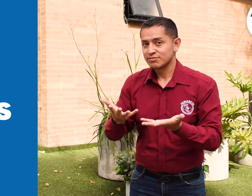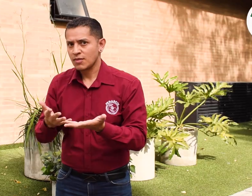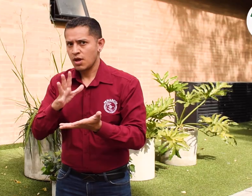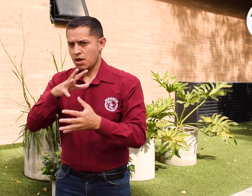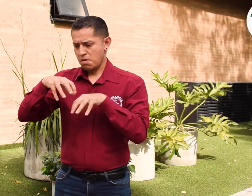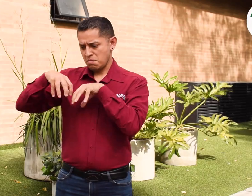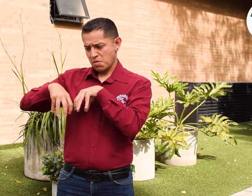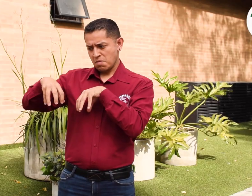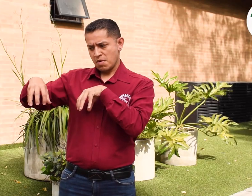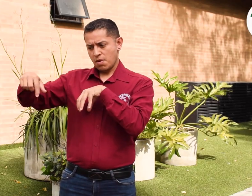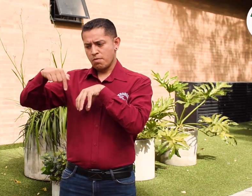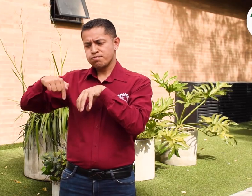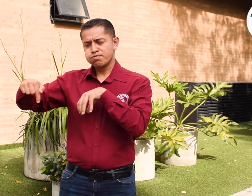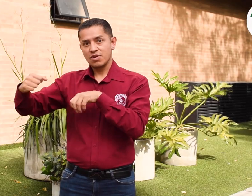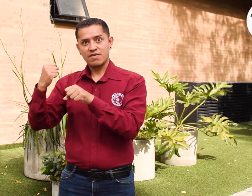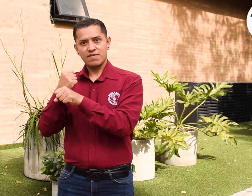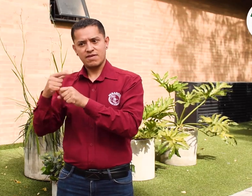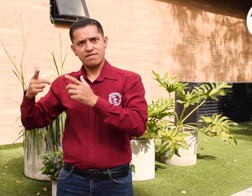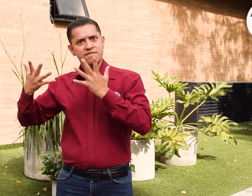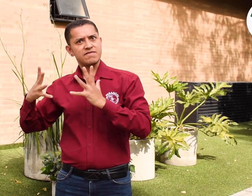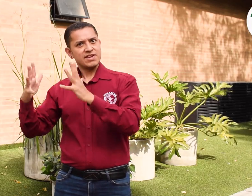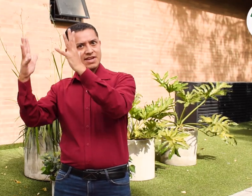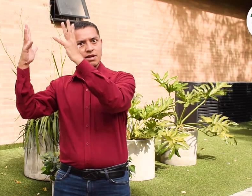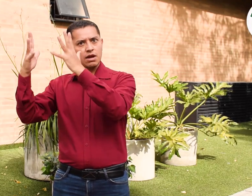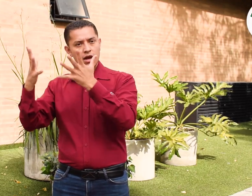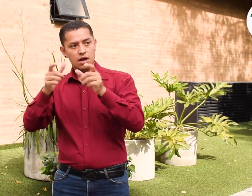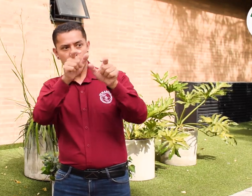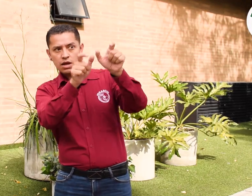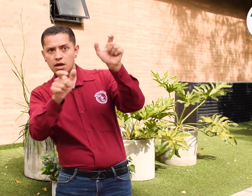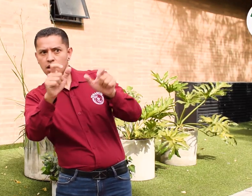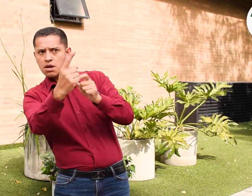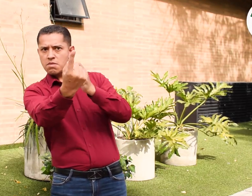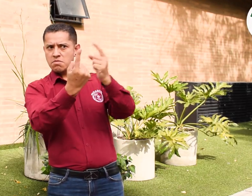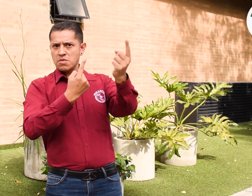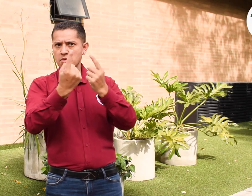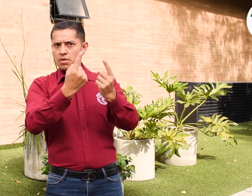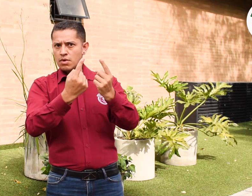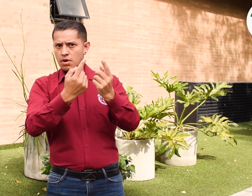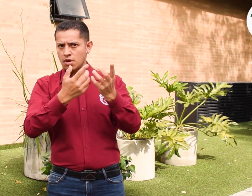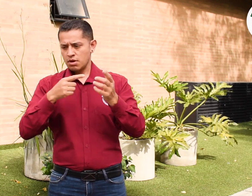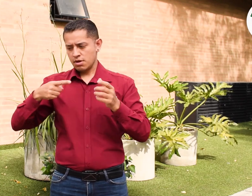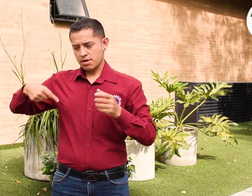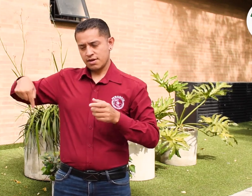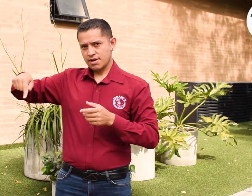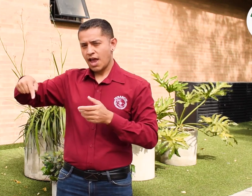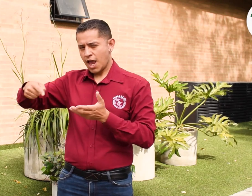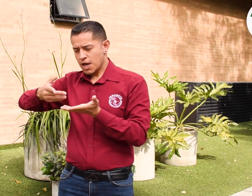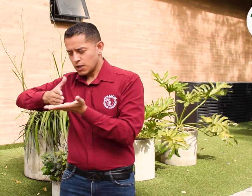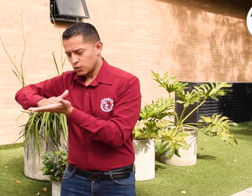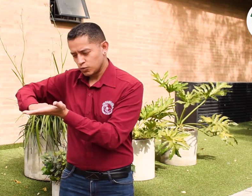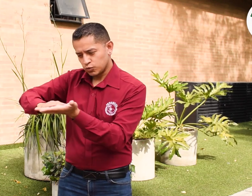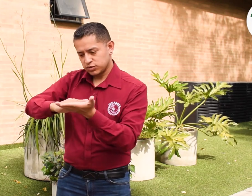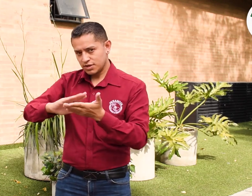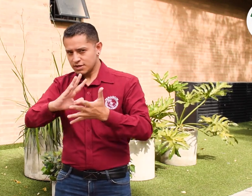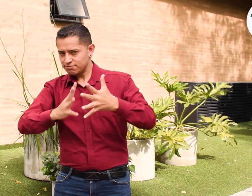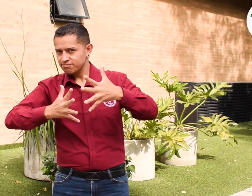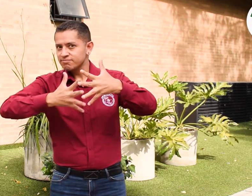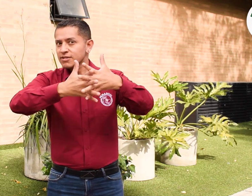gratuita. Esta macroferia de empleo contará con ajustes razonables. Por eso, las personas sordas